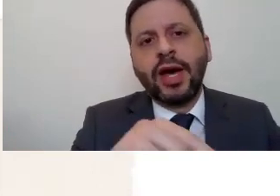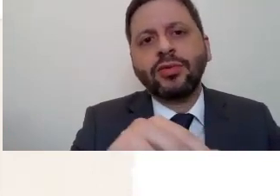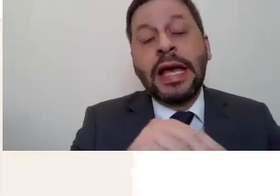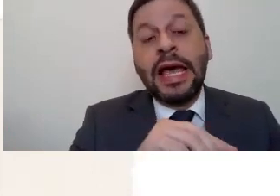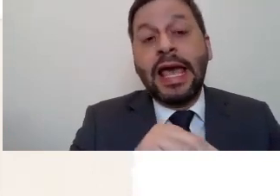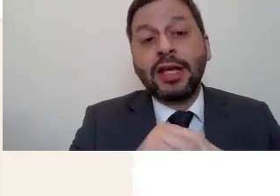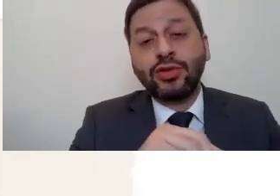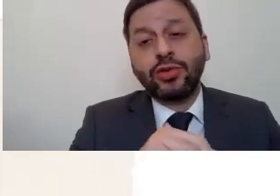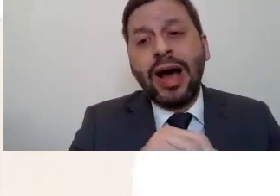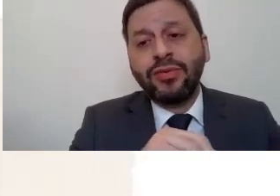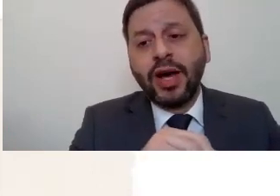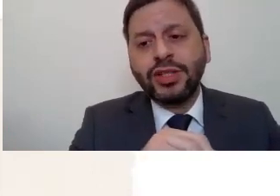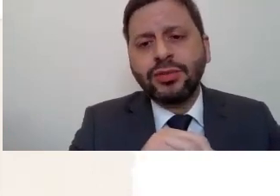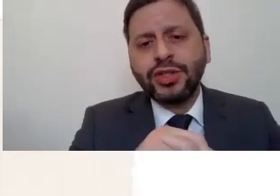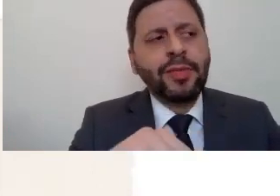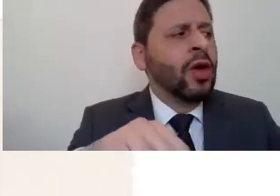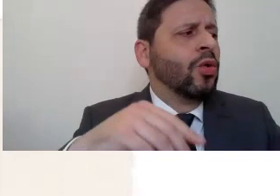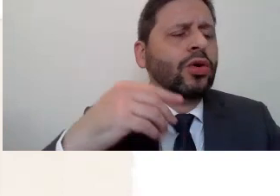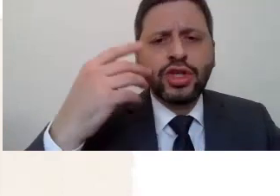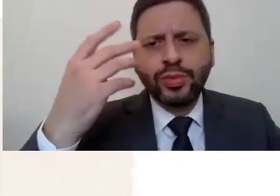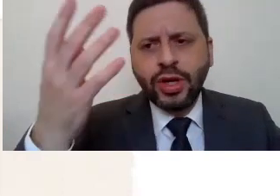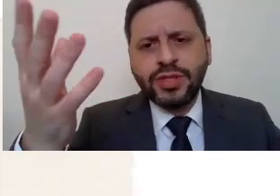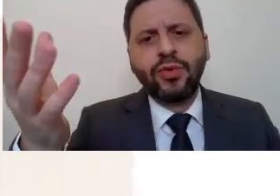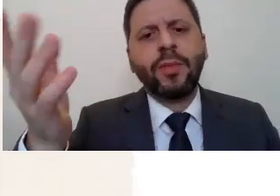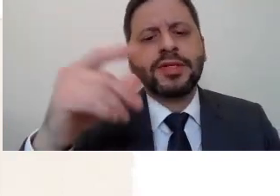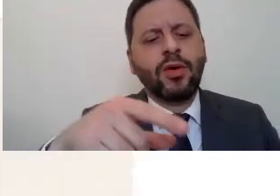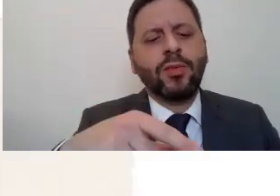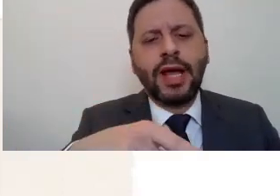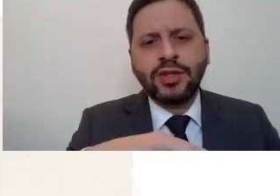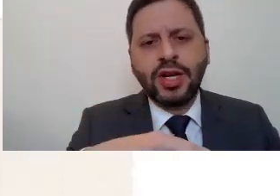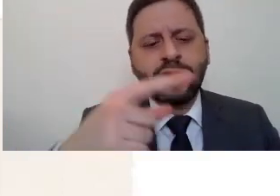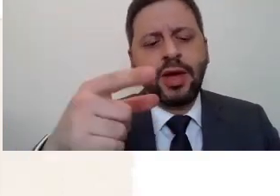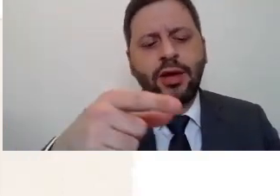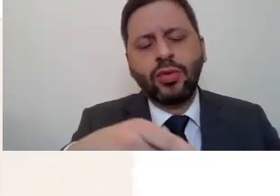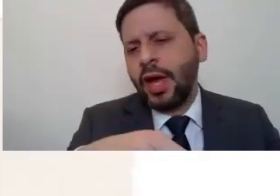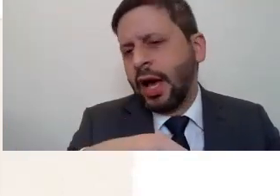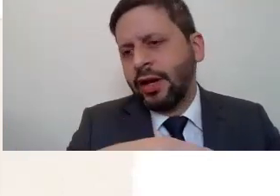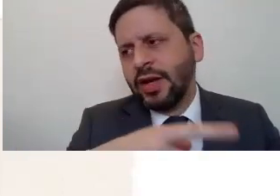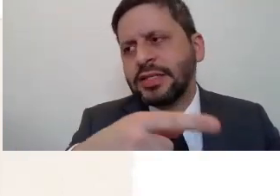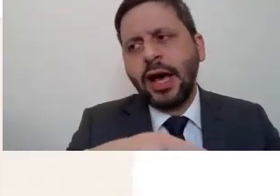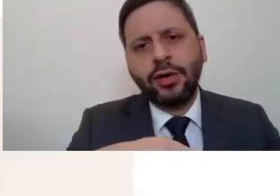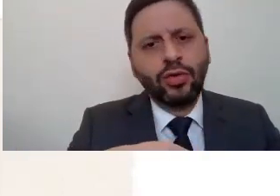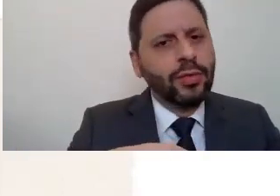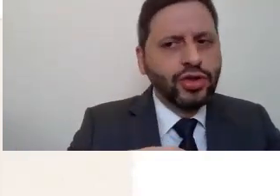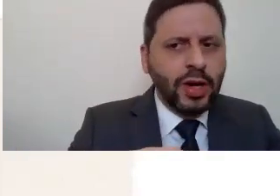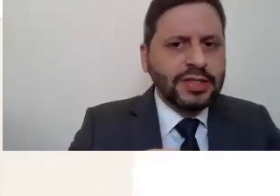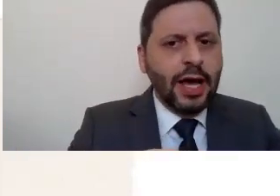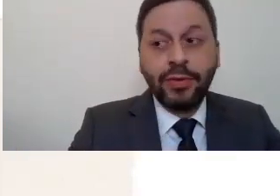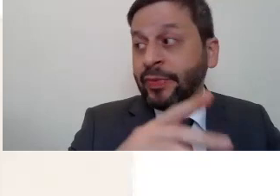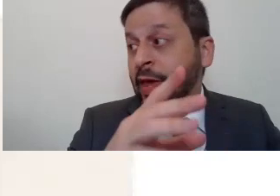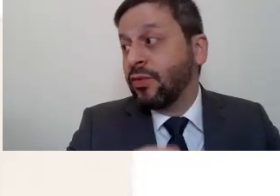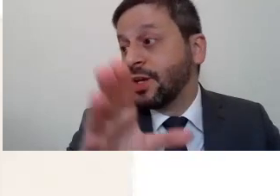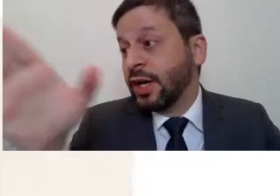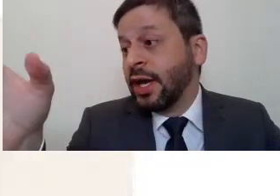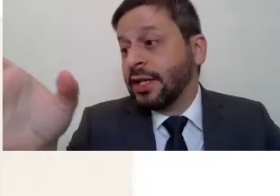para os senhores em relação de afeto, relações qualificativas, quando nós buscamos informação como data de nascimento, aniversário, números de